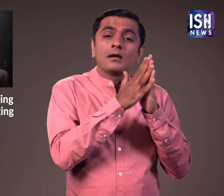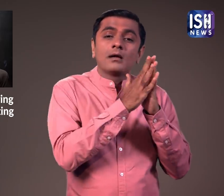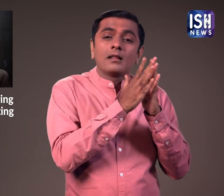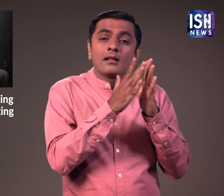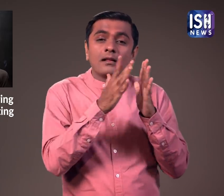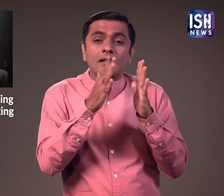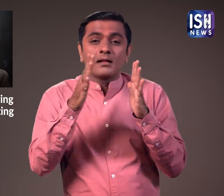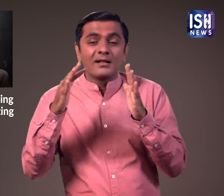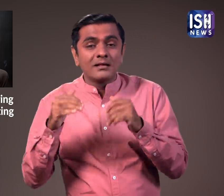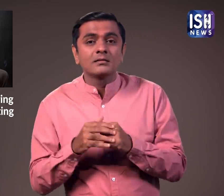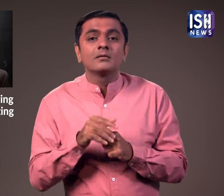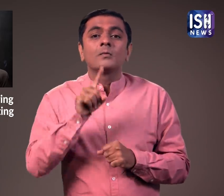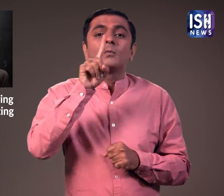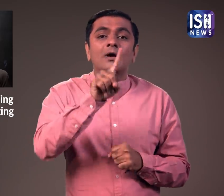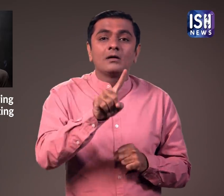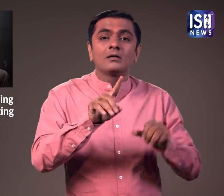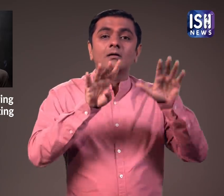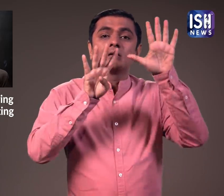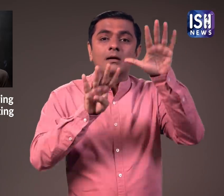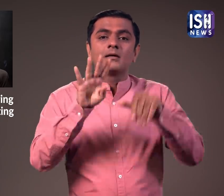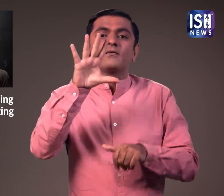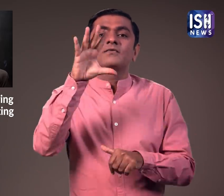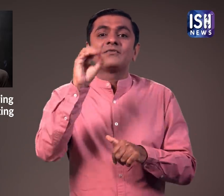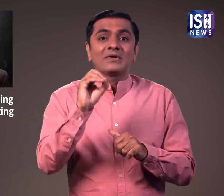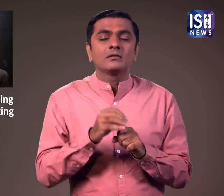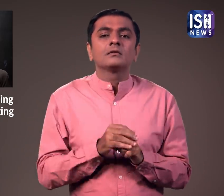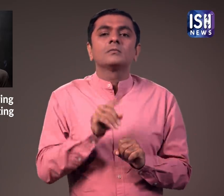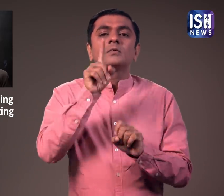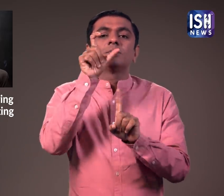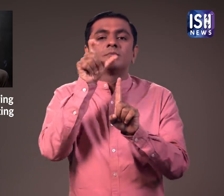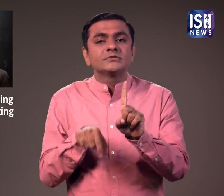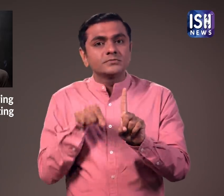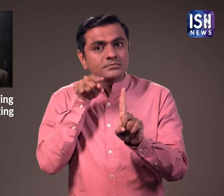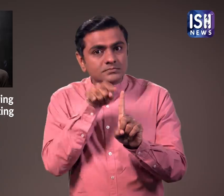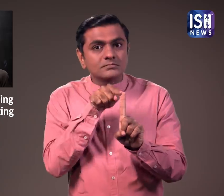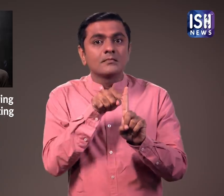1950 में एक शक्स ने पेंटिंग पर तेजाब फेका